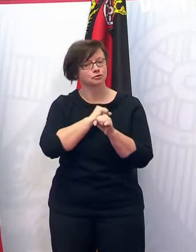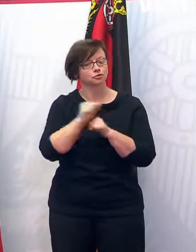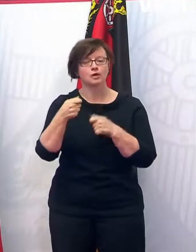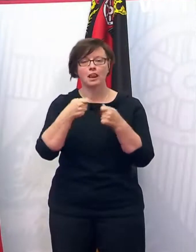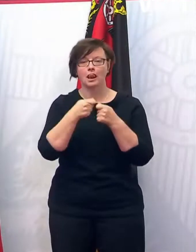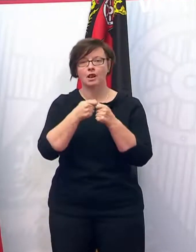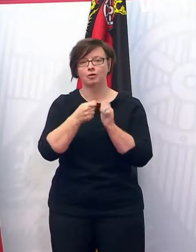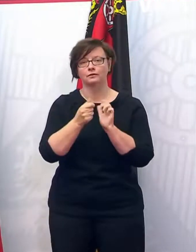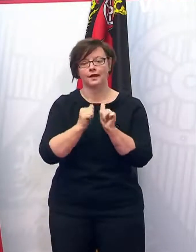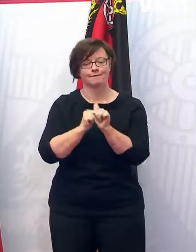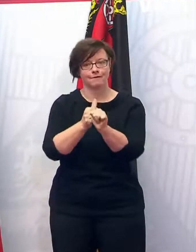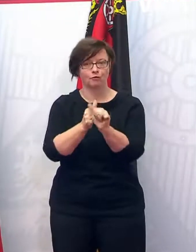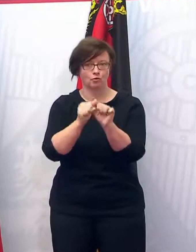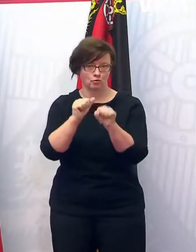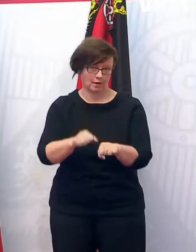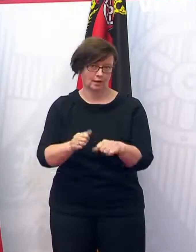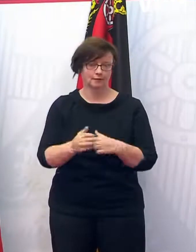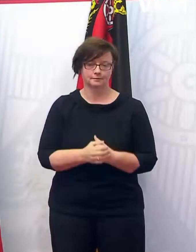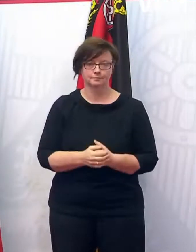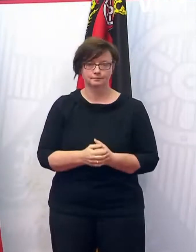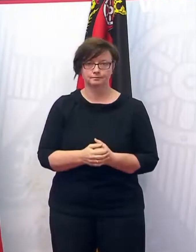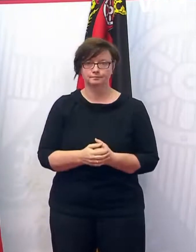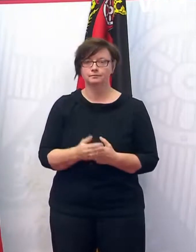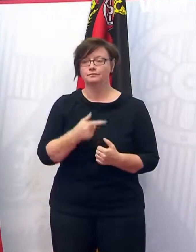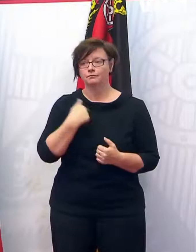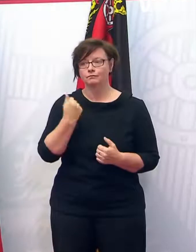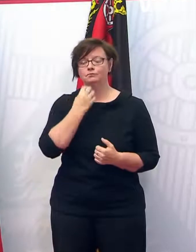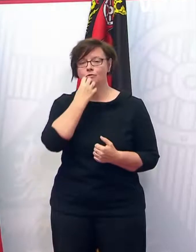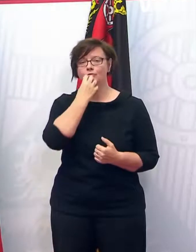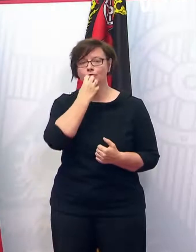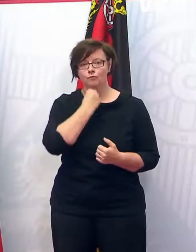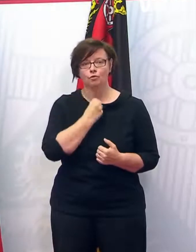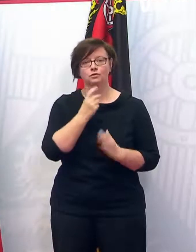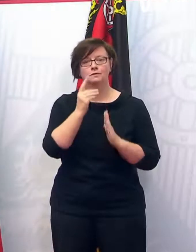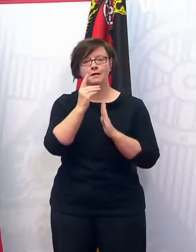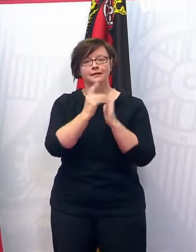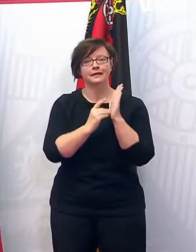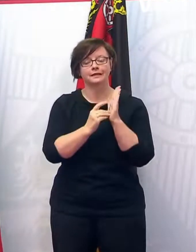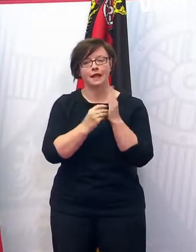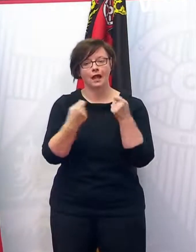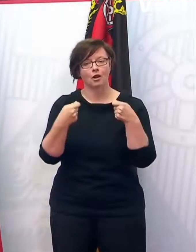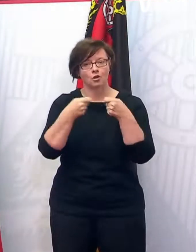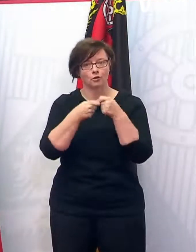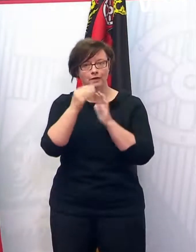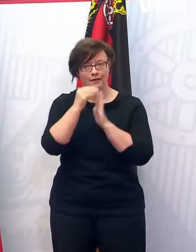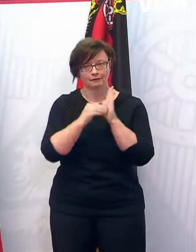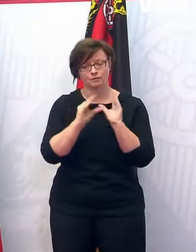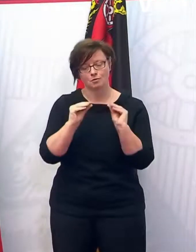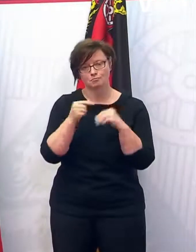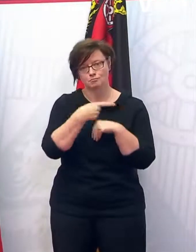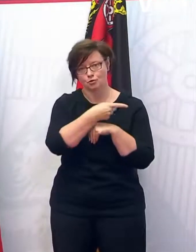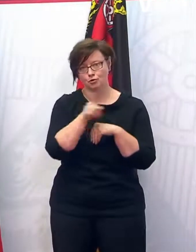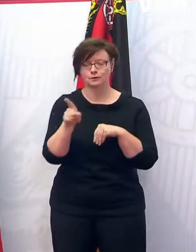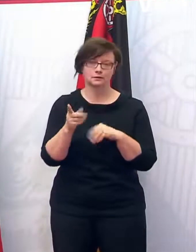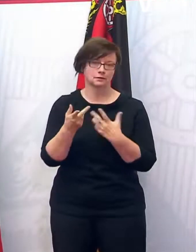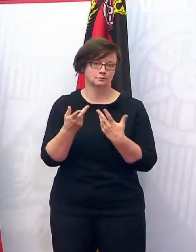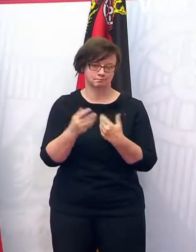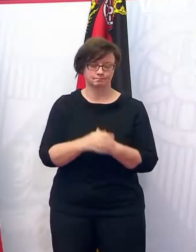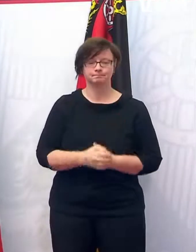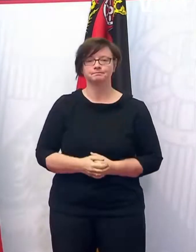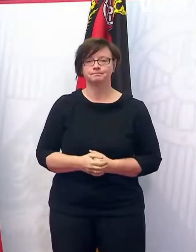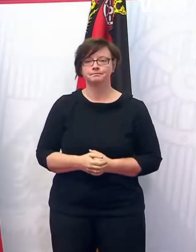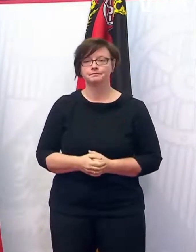Kontaktnachverfolgung machen, sodass wir uns auch wünschen, dass diese digitale Kontakterfassung auch angewandt wird in den unterschiedlichen